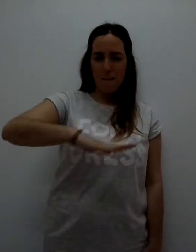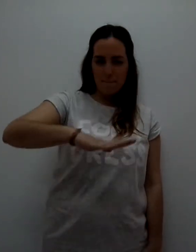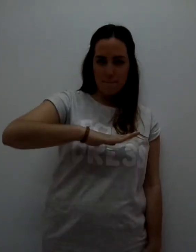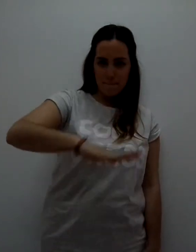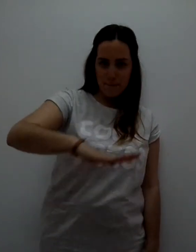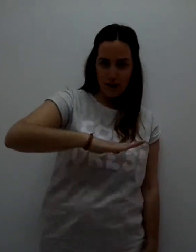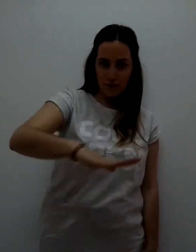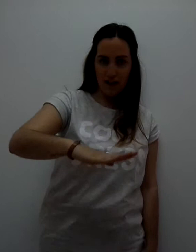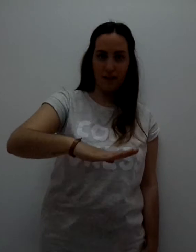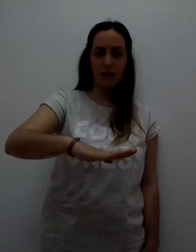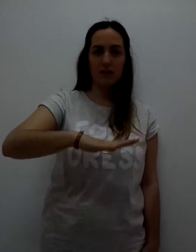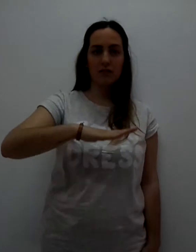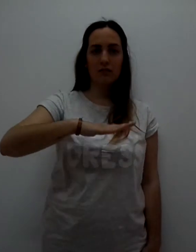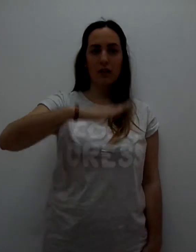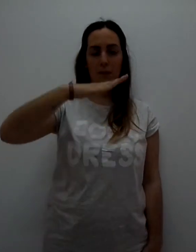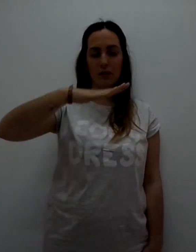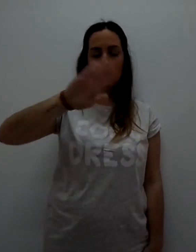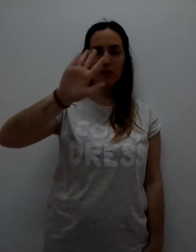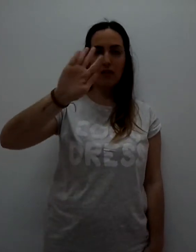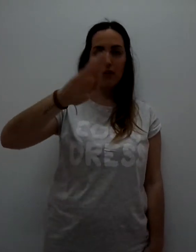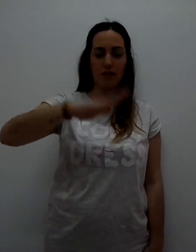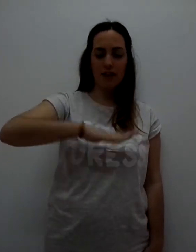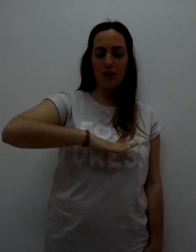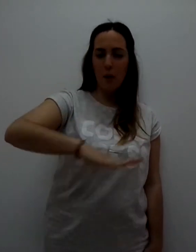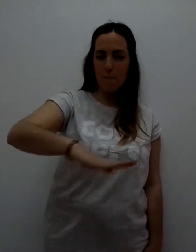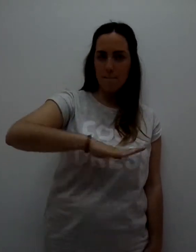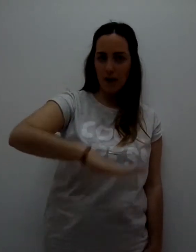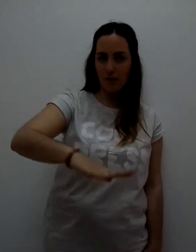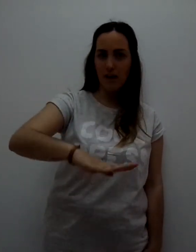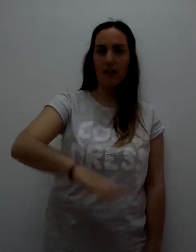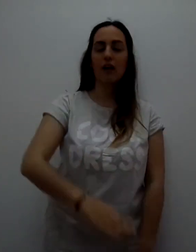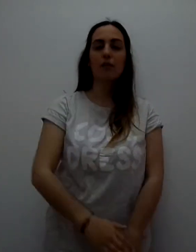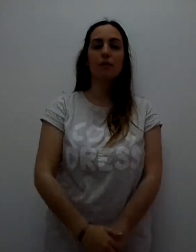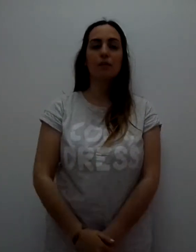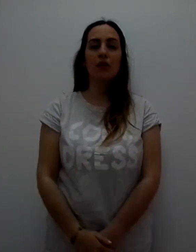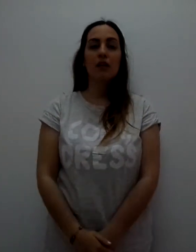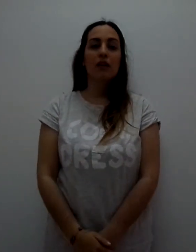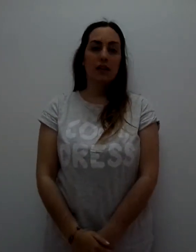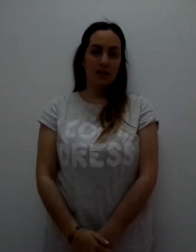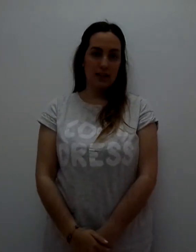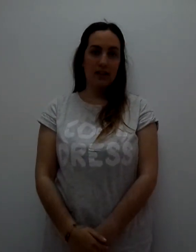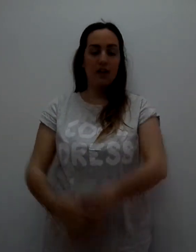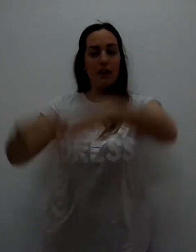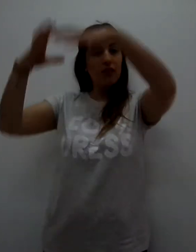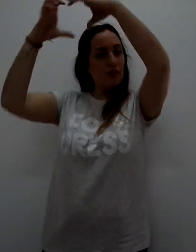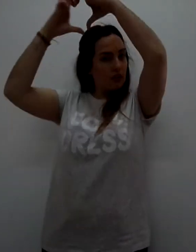malvada, la mano, la doble cerrada, malvada. Reina de corazones.